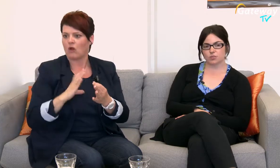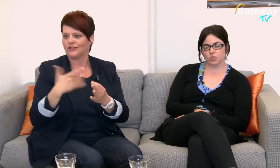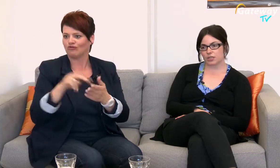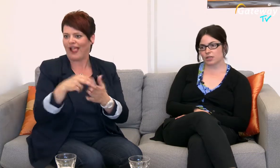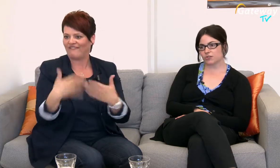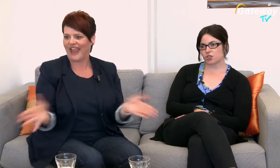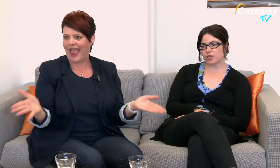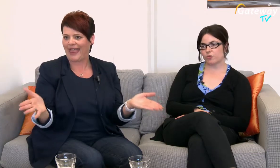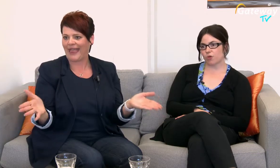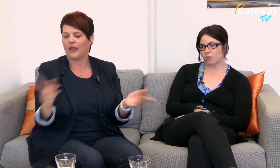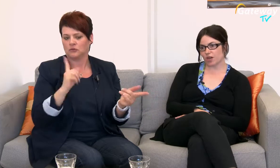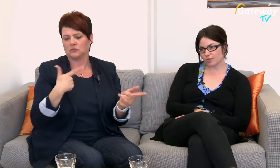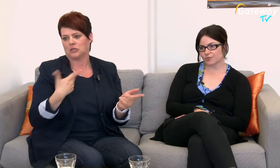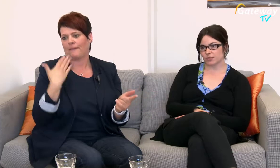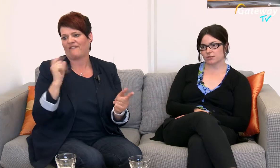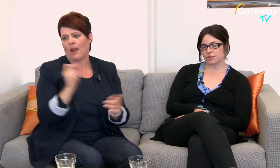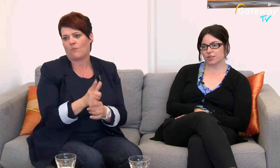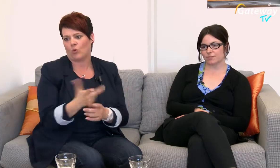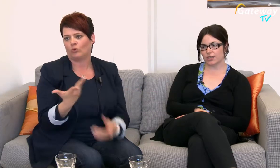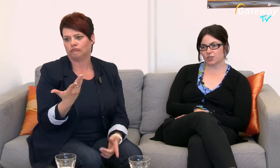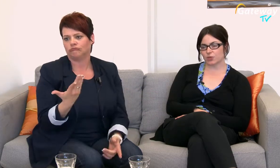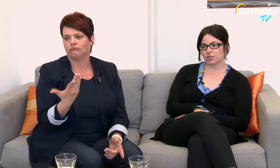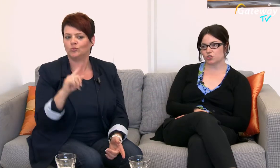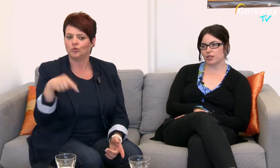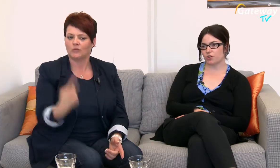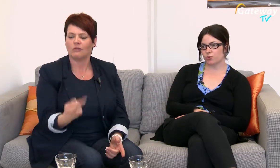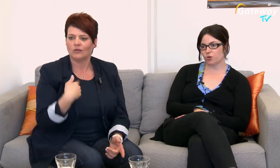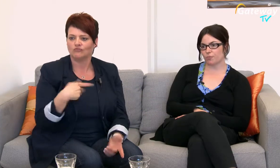ich mich dann hier auf die Stelle beworben habe und habe dann entsprechend die Stelle auch bekommen